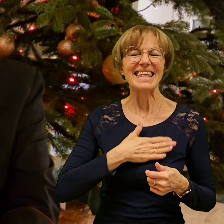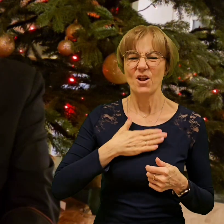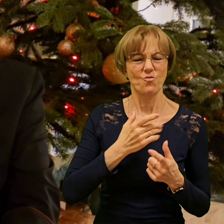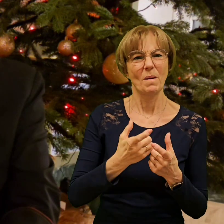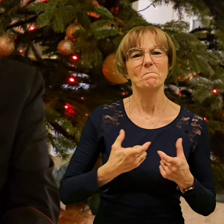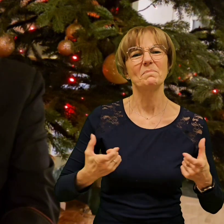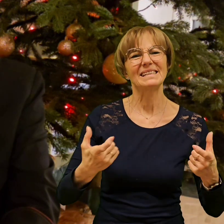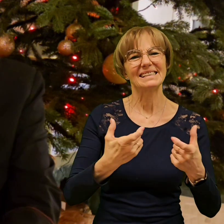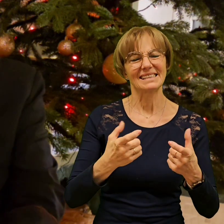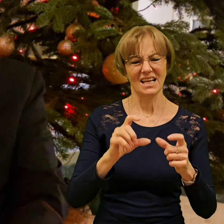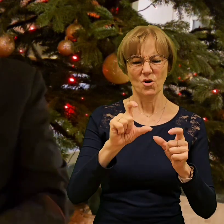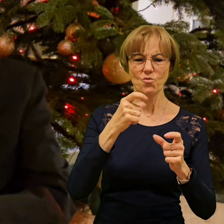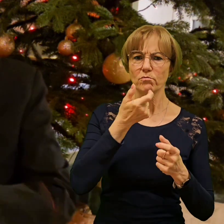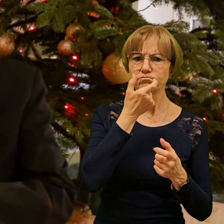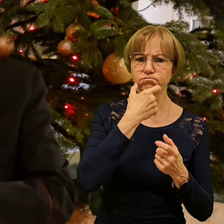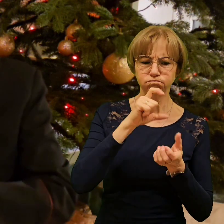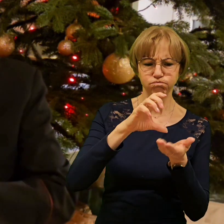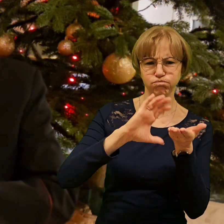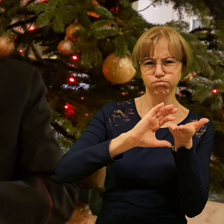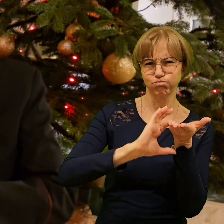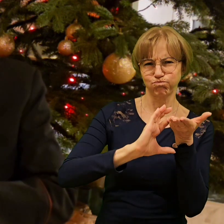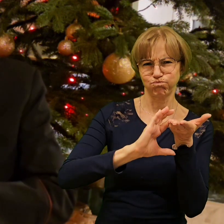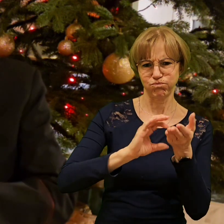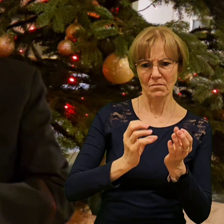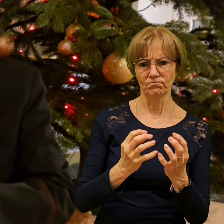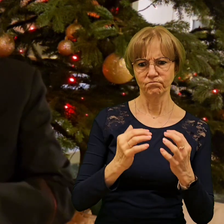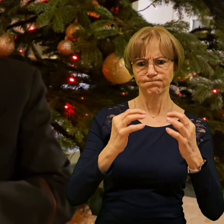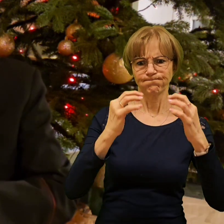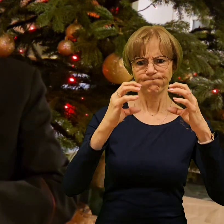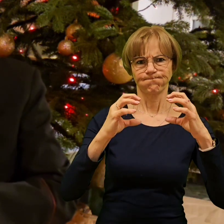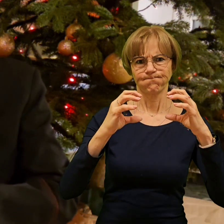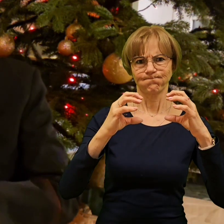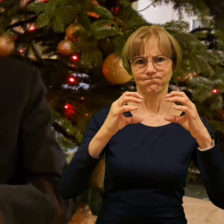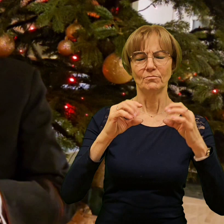i też taki, który jest spalony.